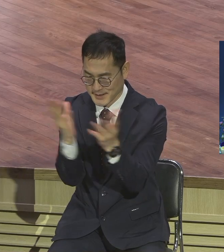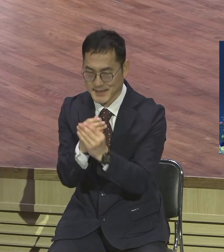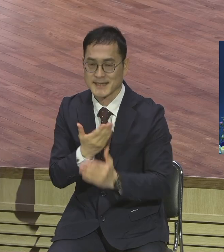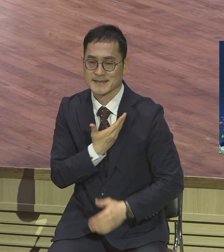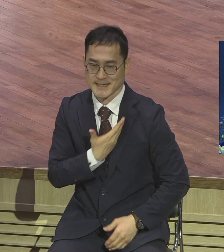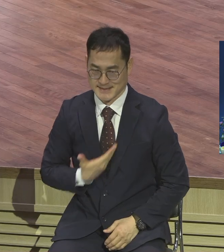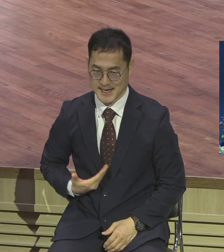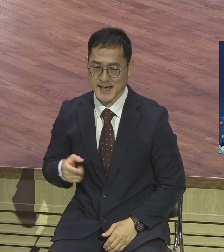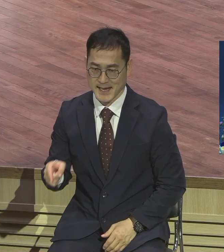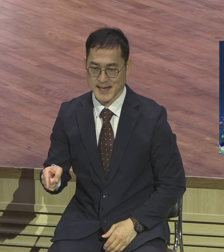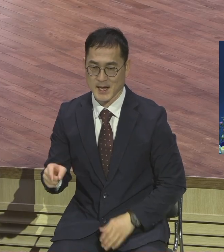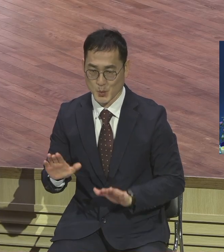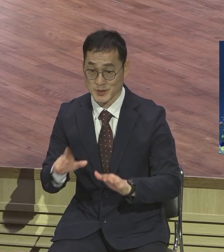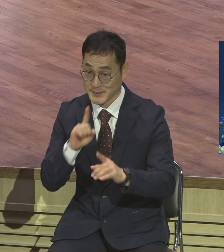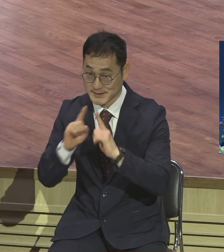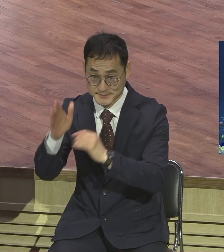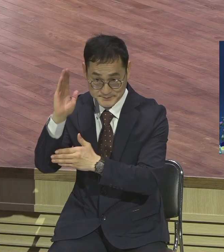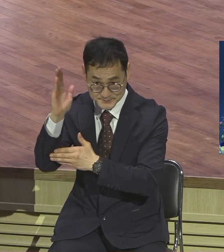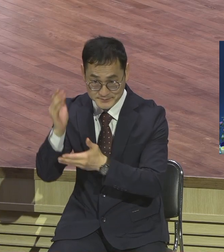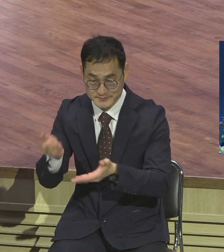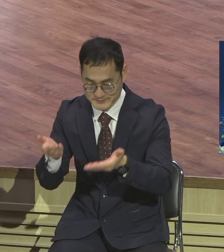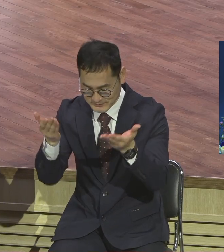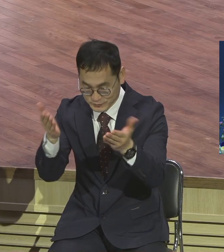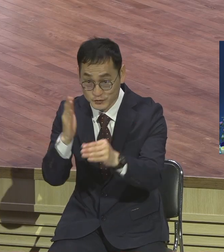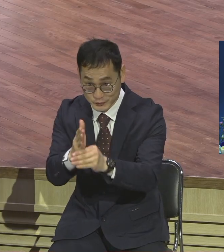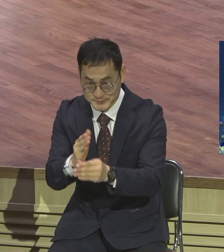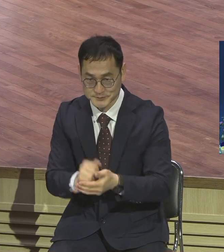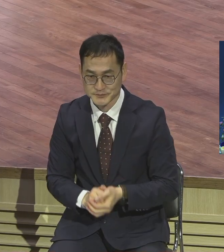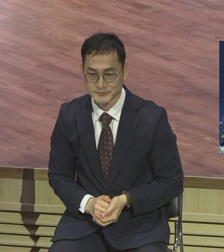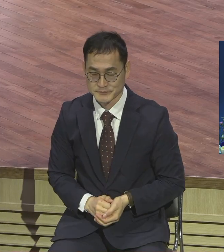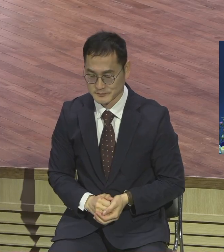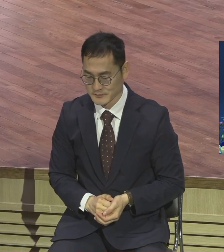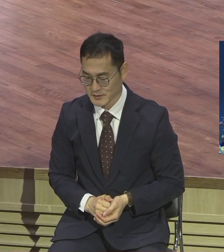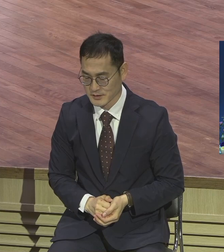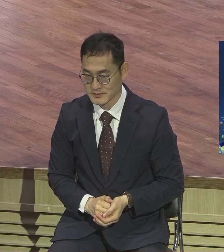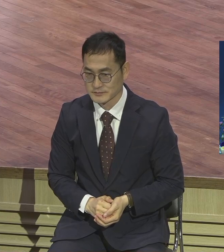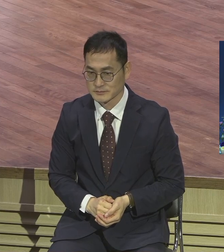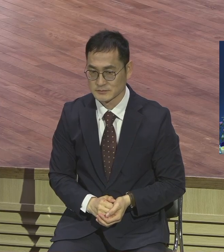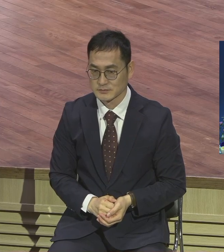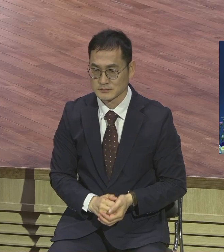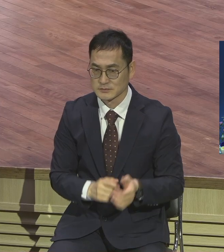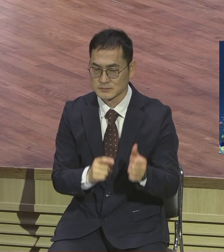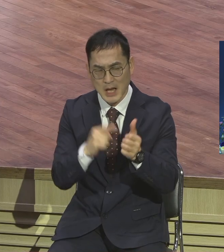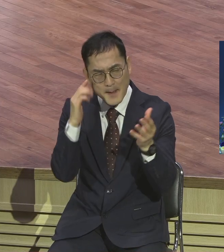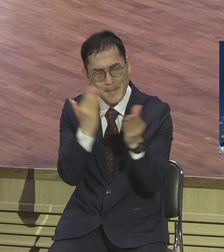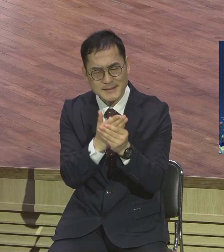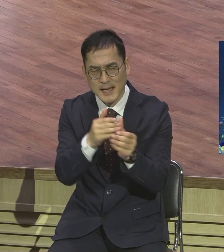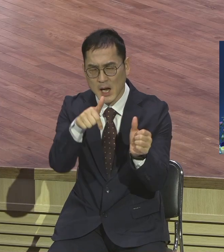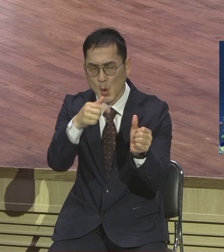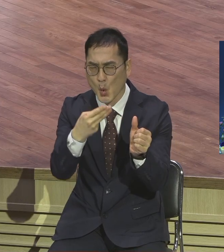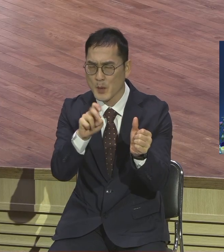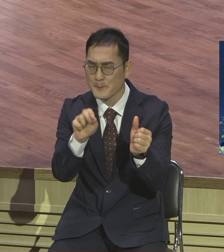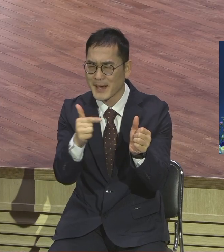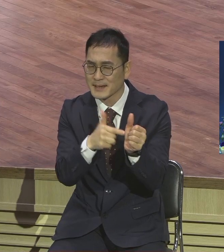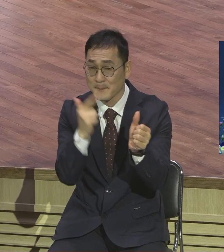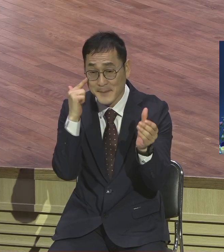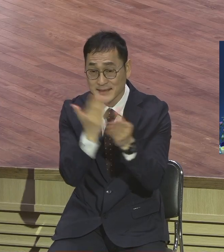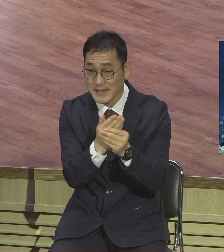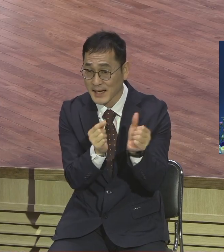전두학자입니다. 로버트 콜만이라는 박사는요 아주 제가 어릴 때부터 이번에 책을 제가 읽었는데 예수님의